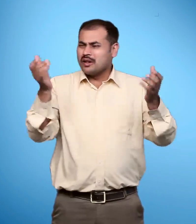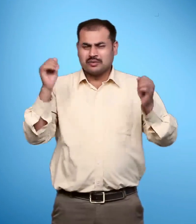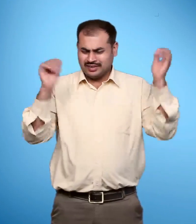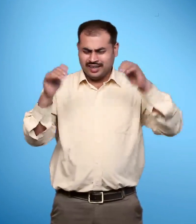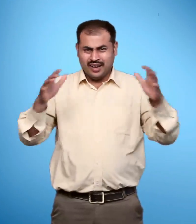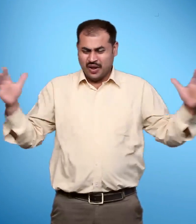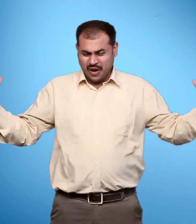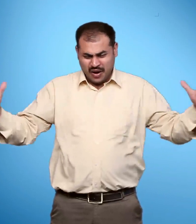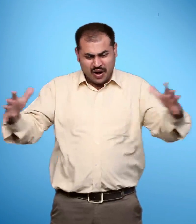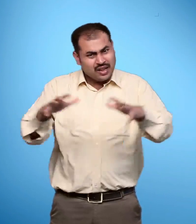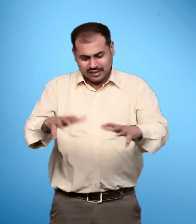करमचारियों को मदद मिलती है